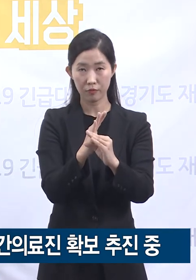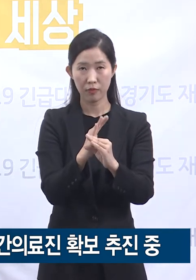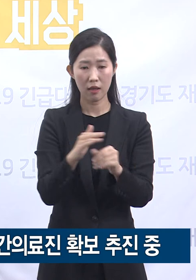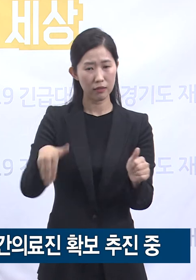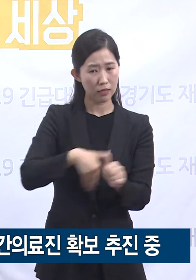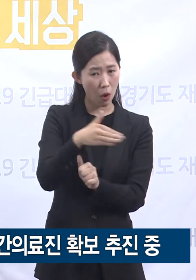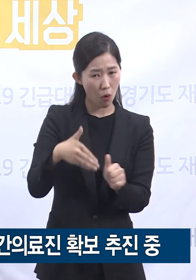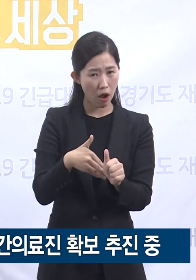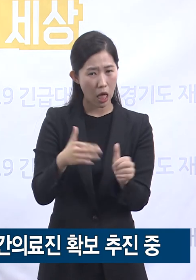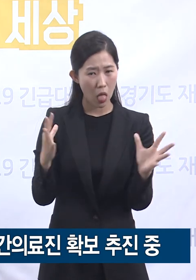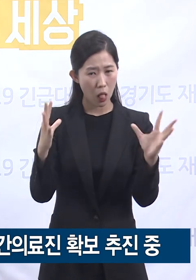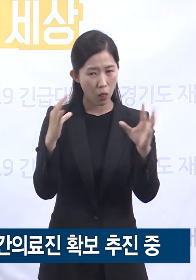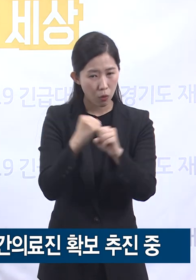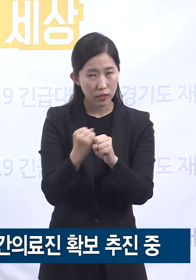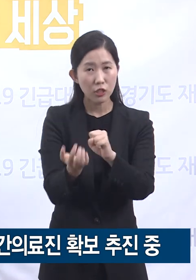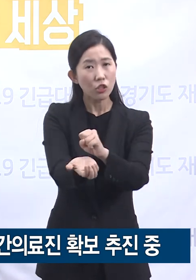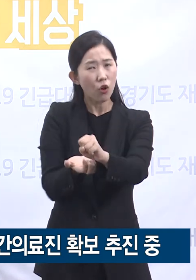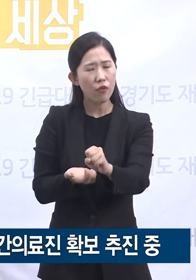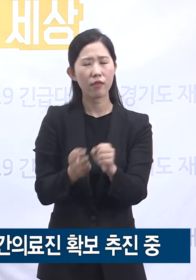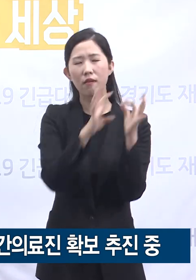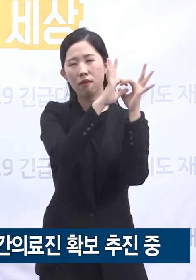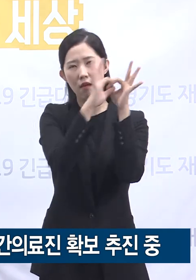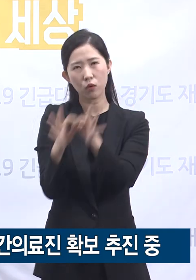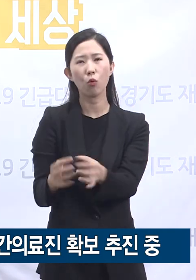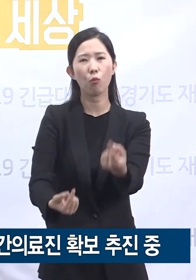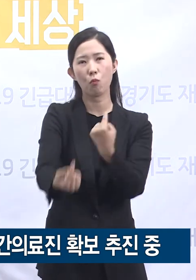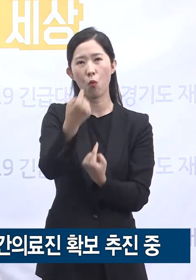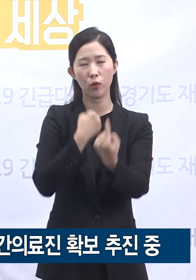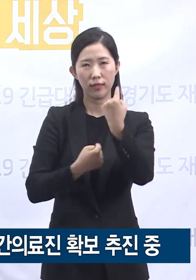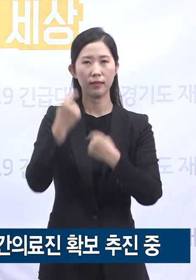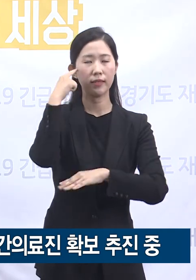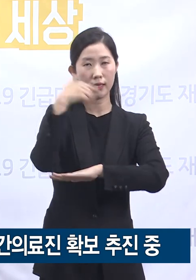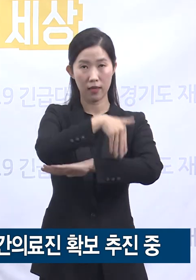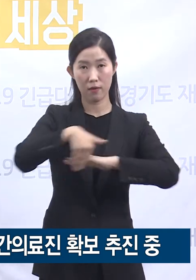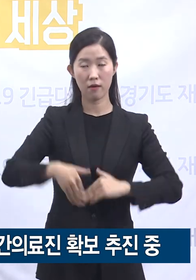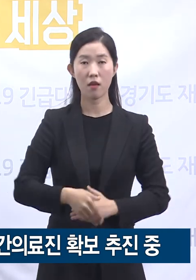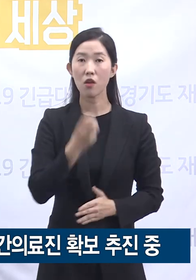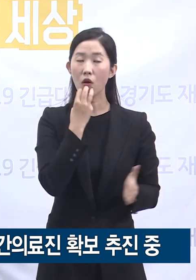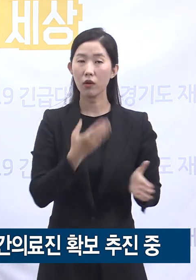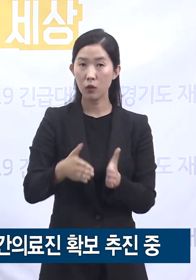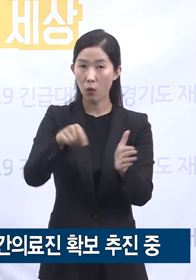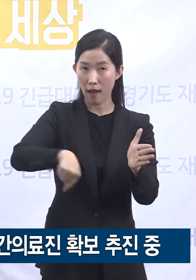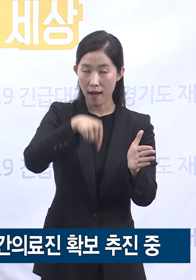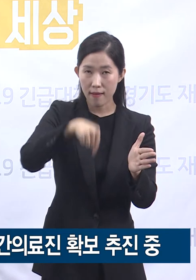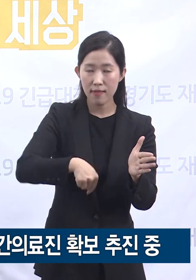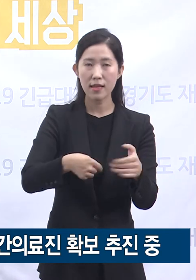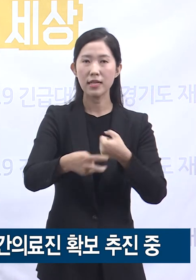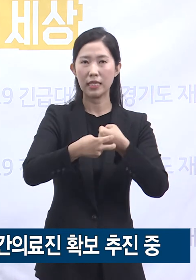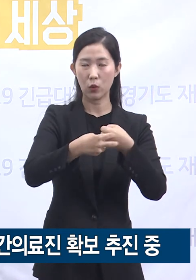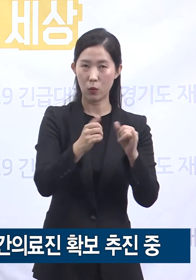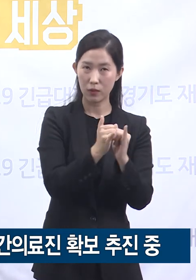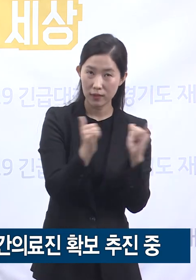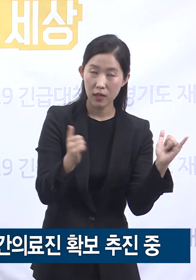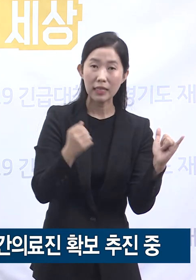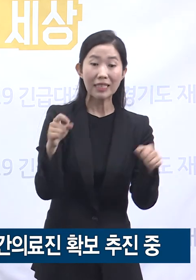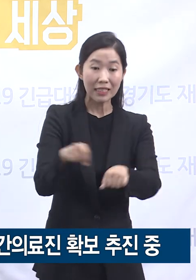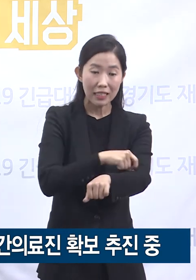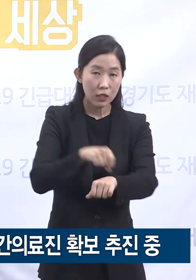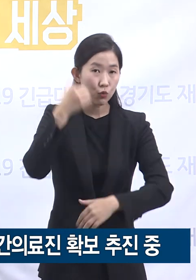지속할 계획입니다. 도내 의료인들, 특히 간호사 선생님들의 도움이 절실합니다.